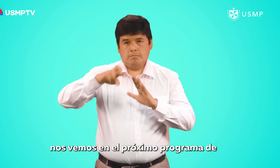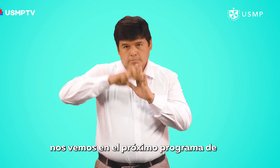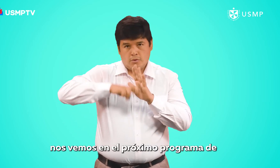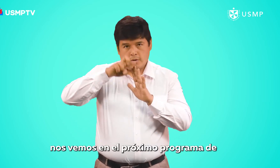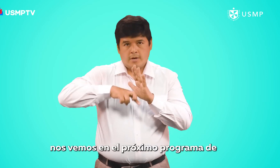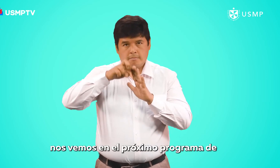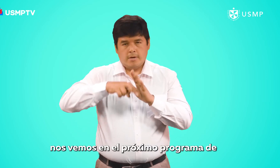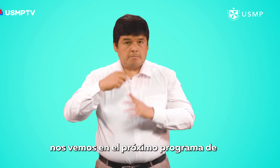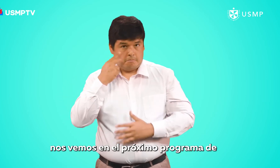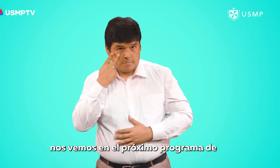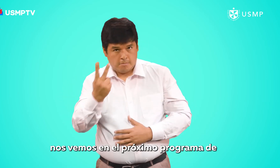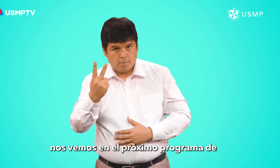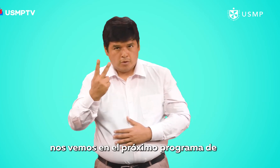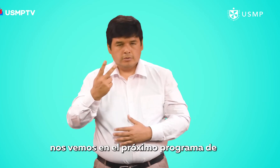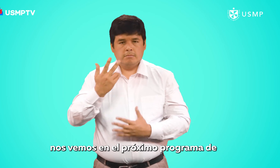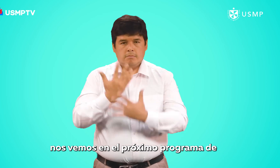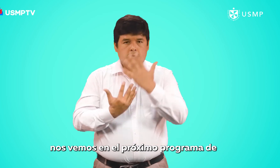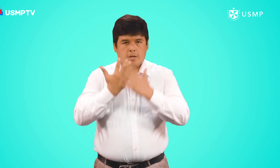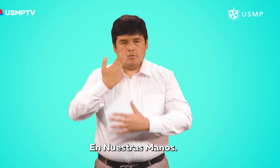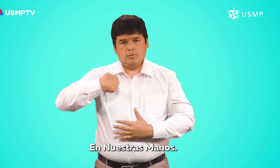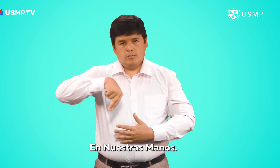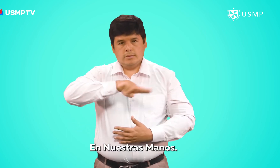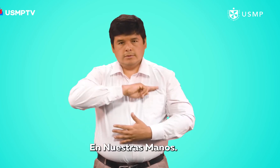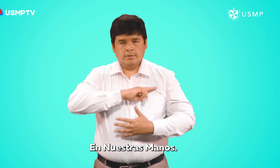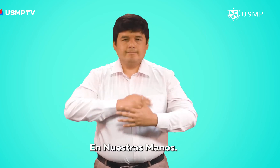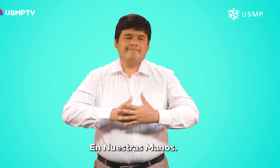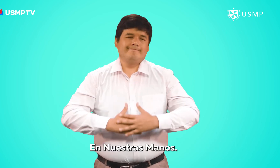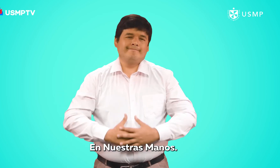en el próximo programa de En Nuestras Manos.